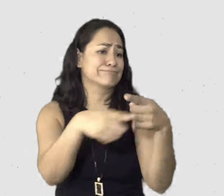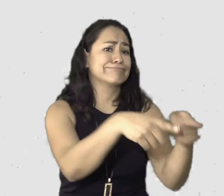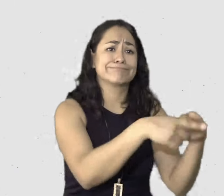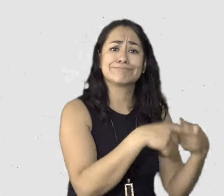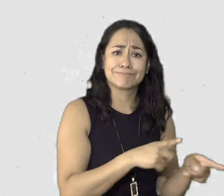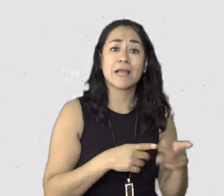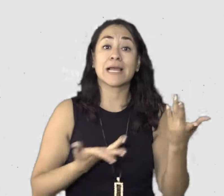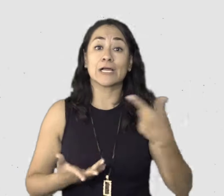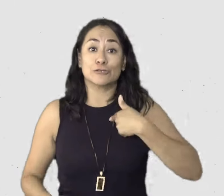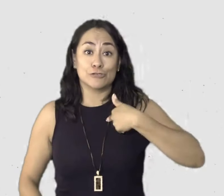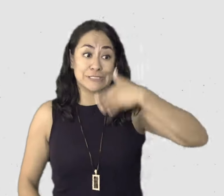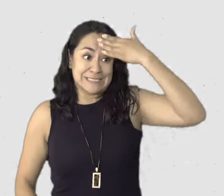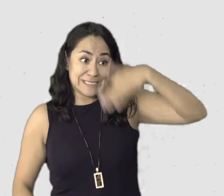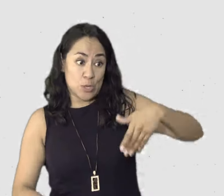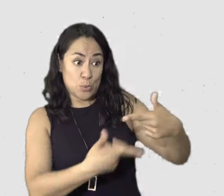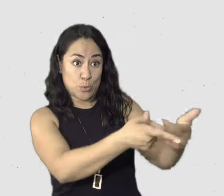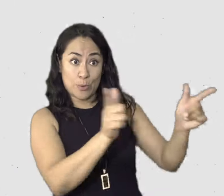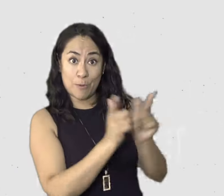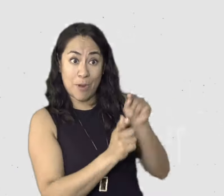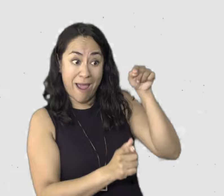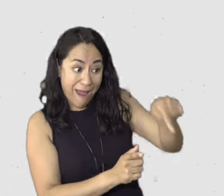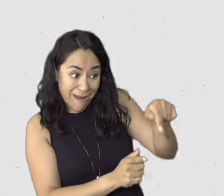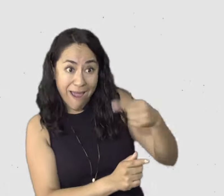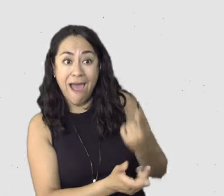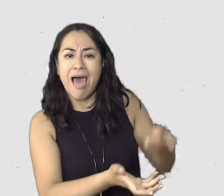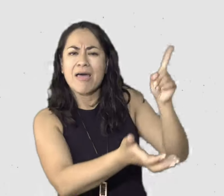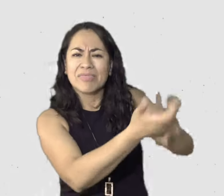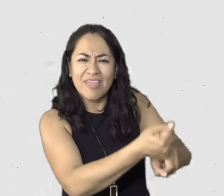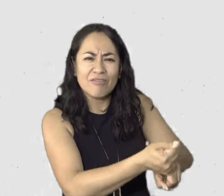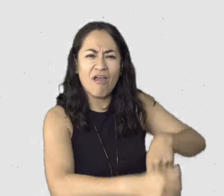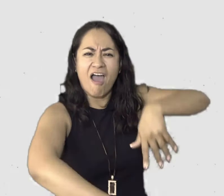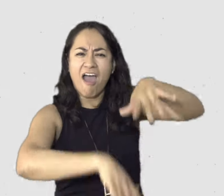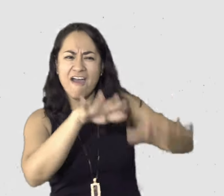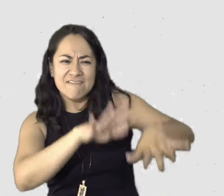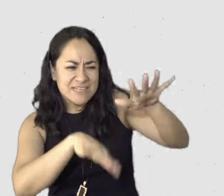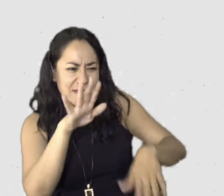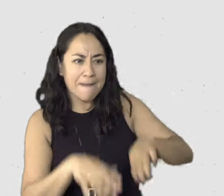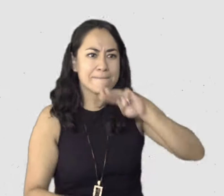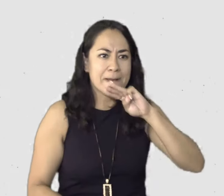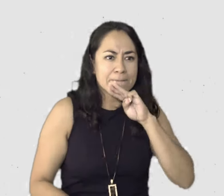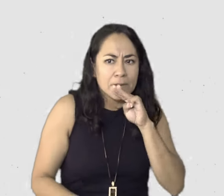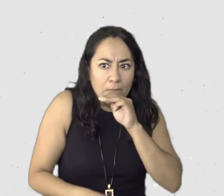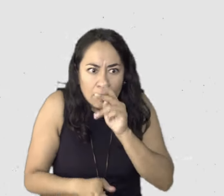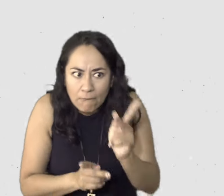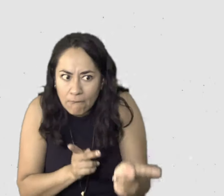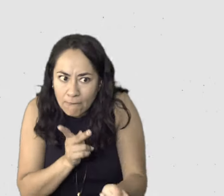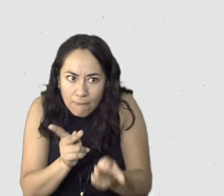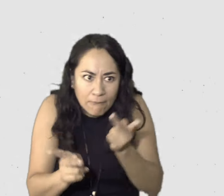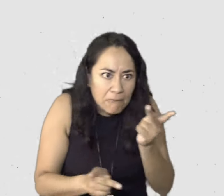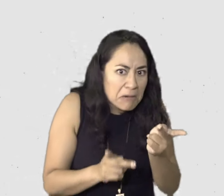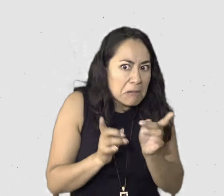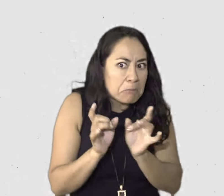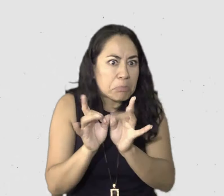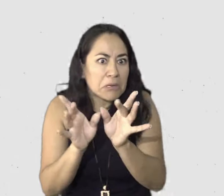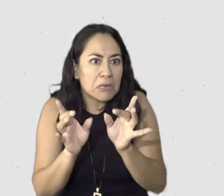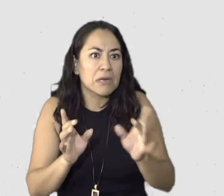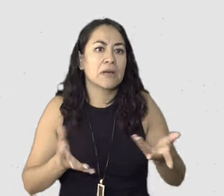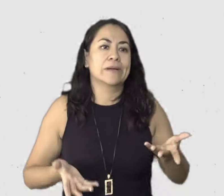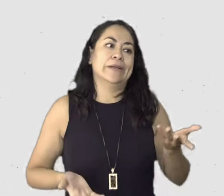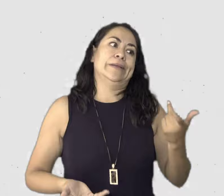algo y lo que recibe es un juicio en lugar de una respuesta o lo que recibe es, este, pues una crítica o un consejo no pedido a lo